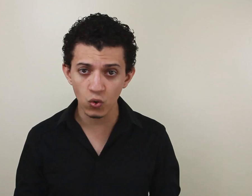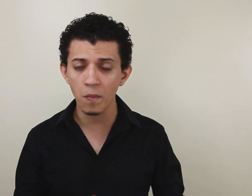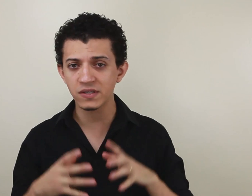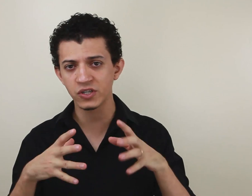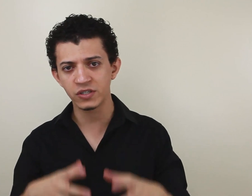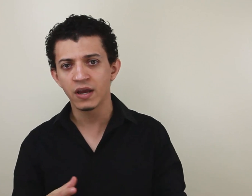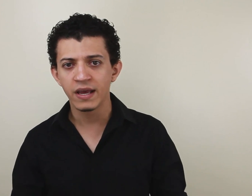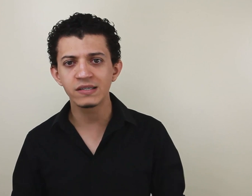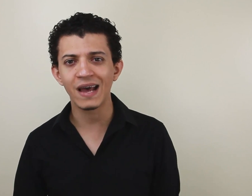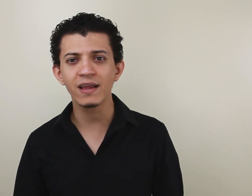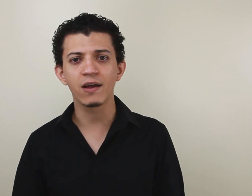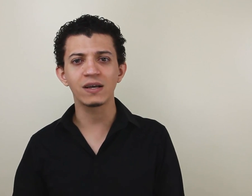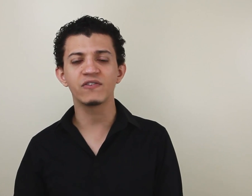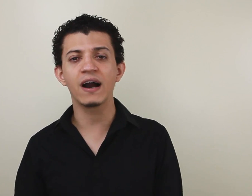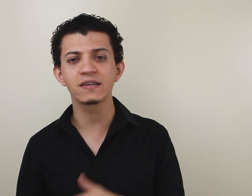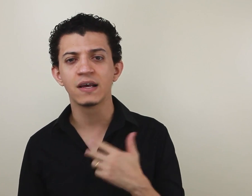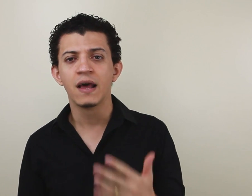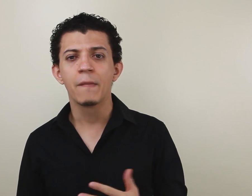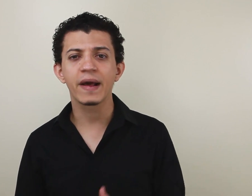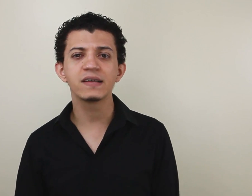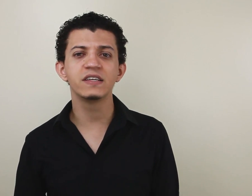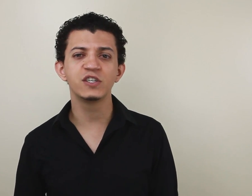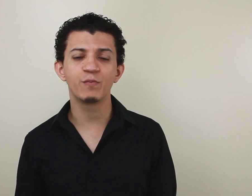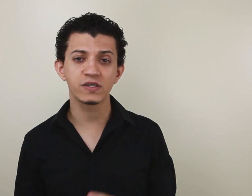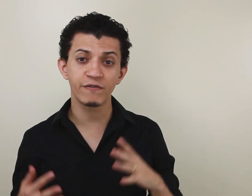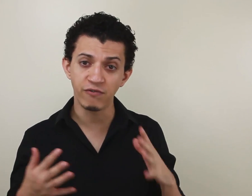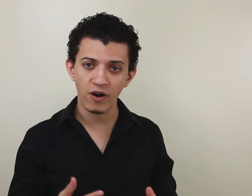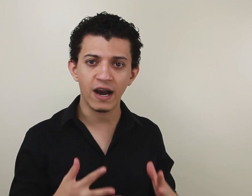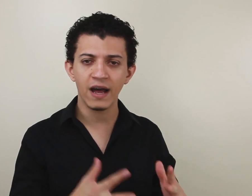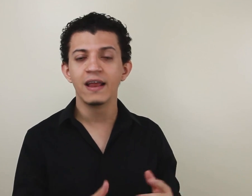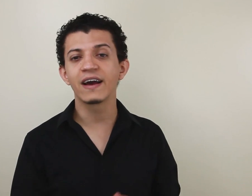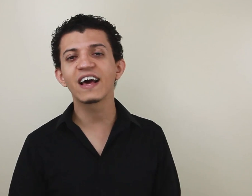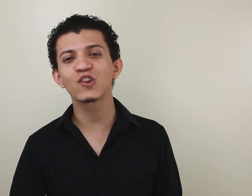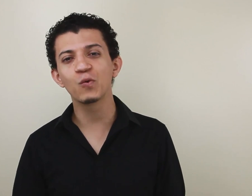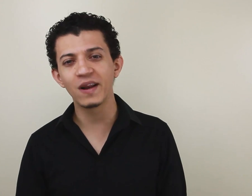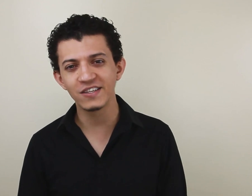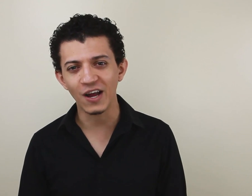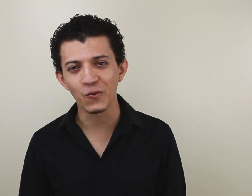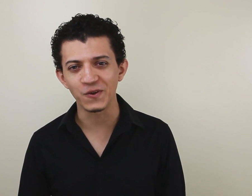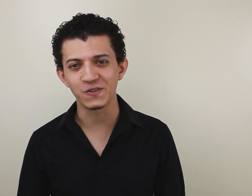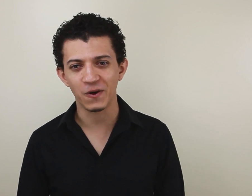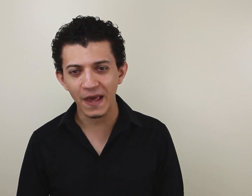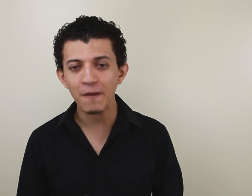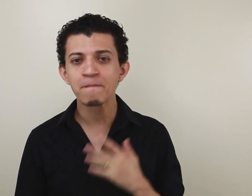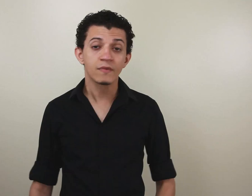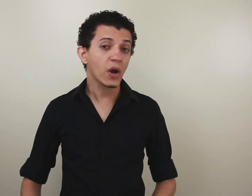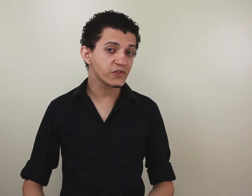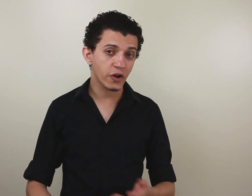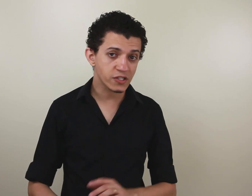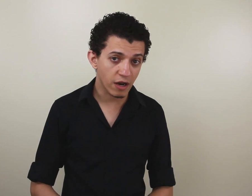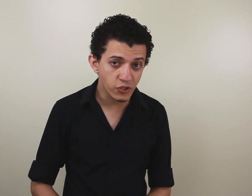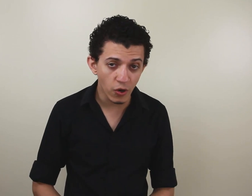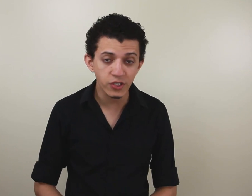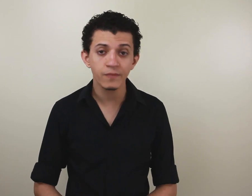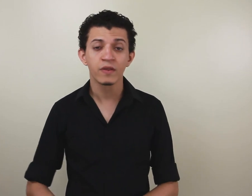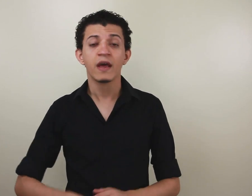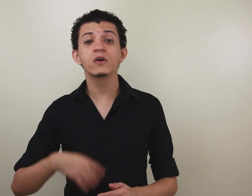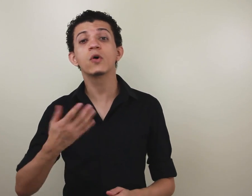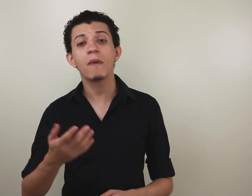turmas, a gente encerra então as vagas, para que assim a gente possa focar naquela turma ali de alunos, ok? Então, essa foi a nossa aula de hoje. Eu sou o